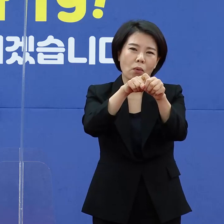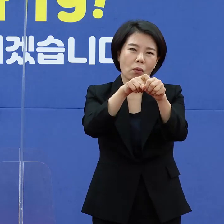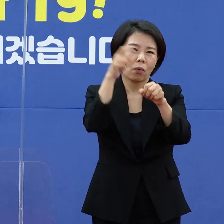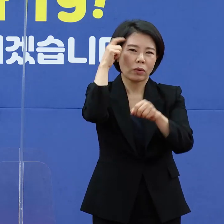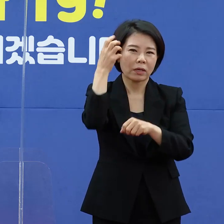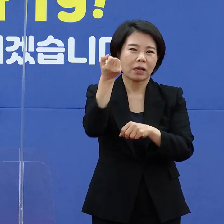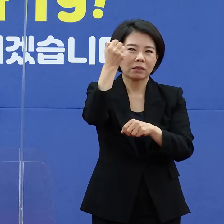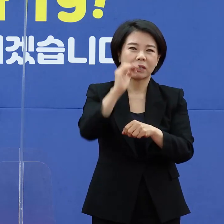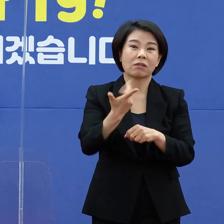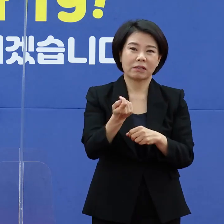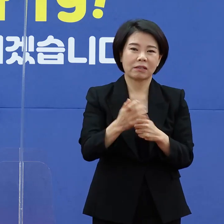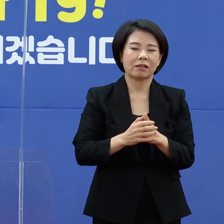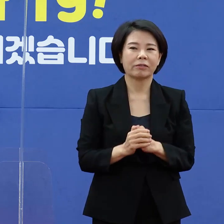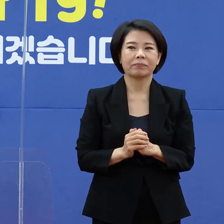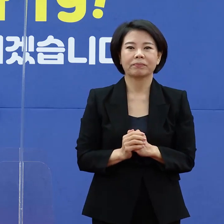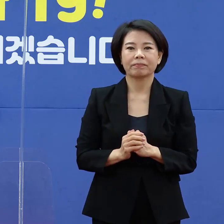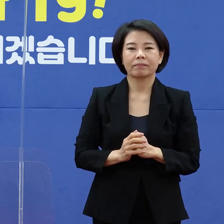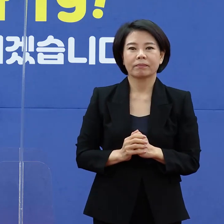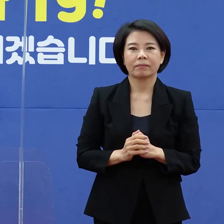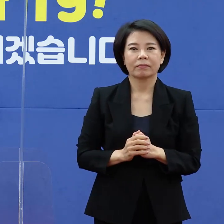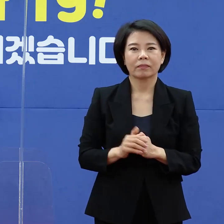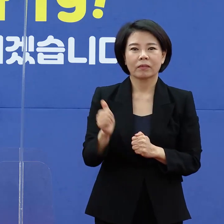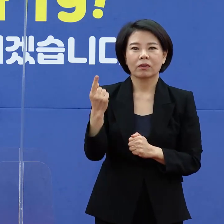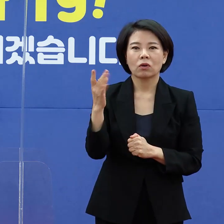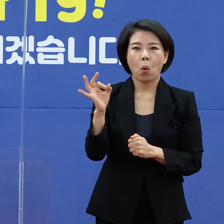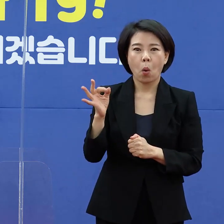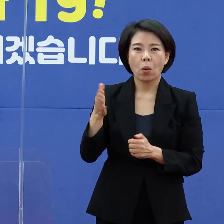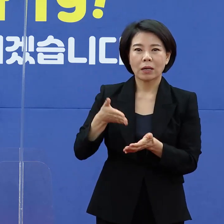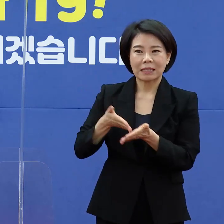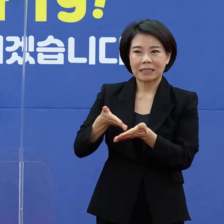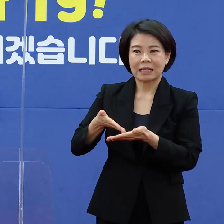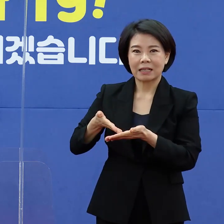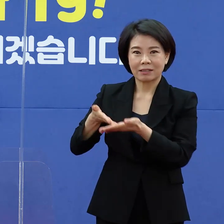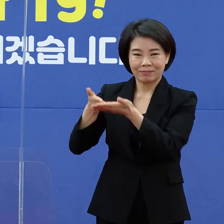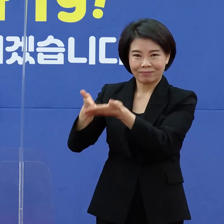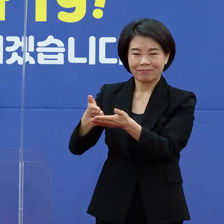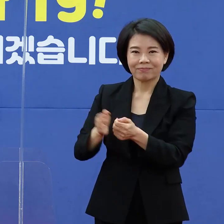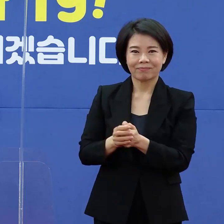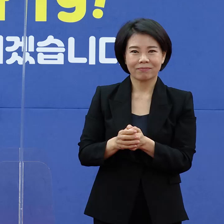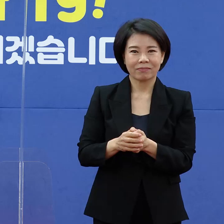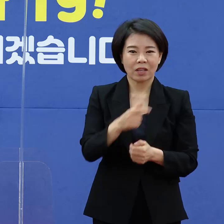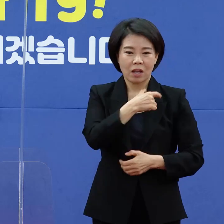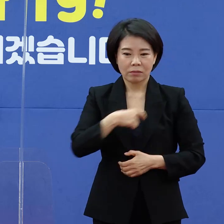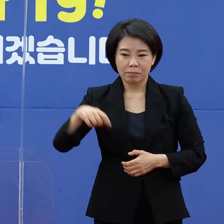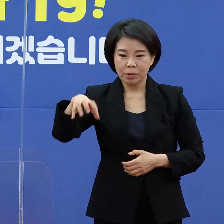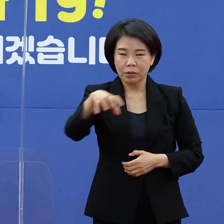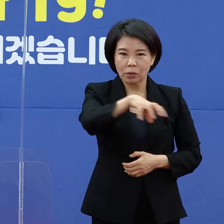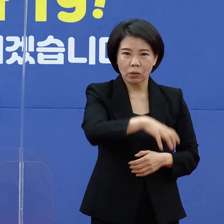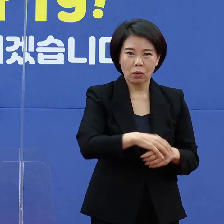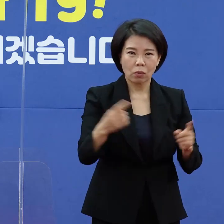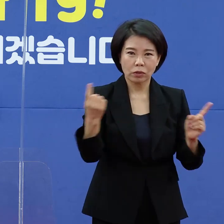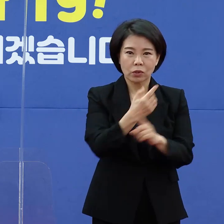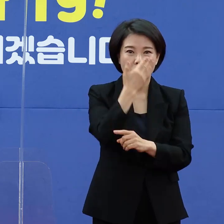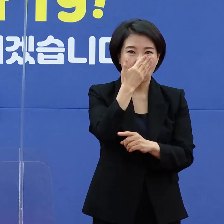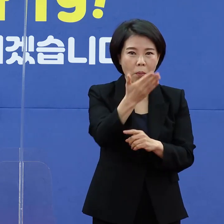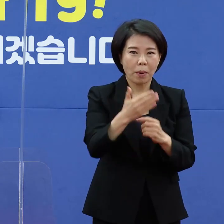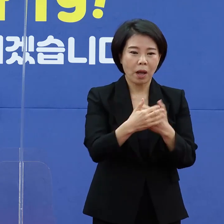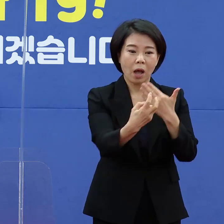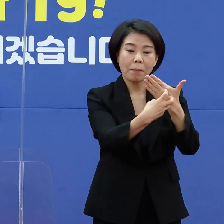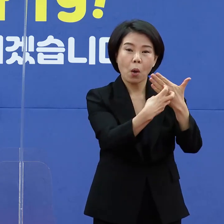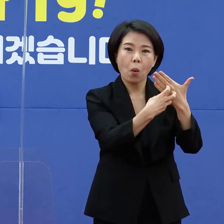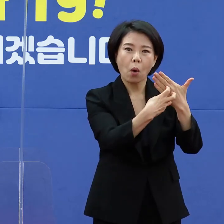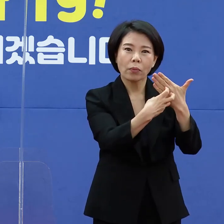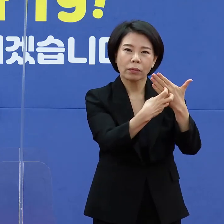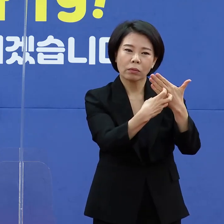같습니다. 홍수영 기사 추가 질문입니다. 운면 지역 치료가 가능한 병의원이